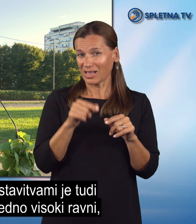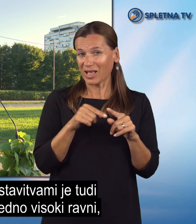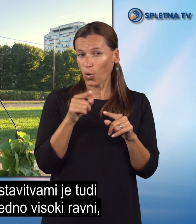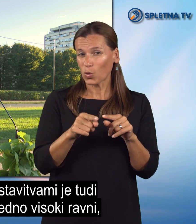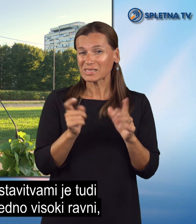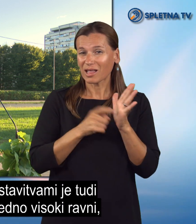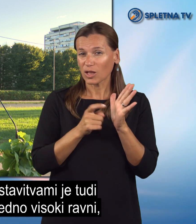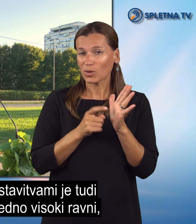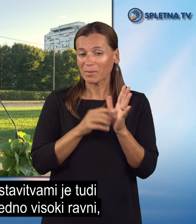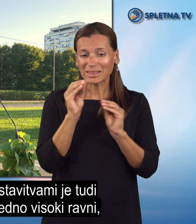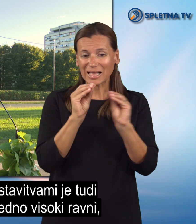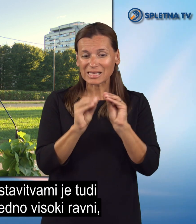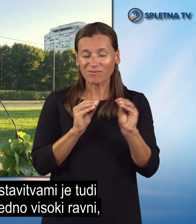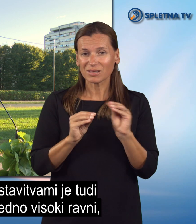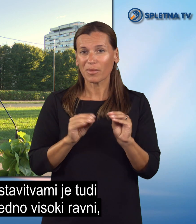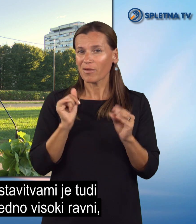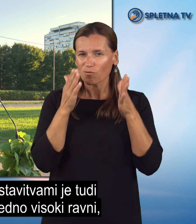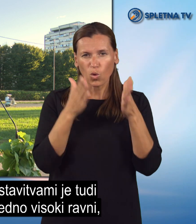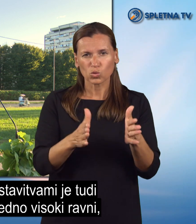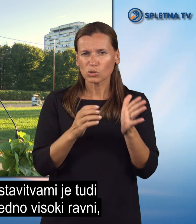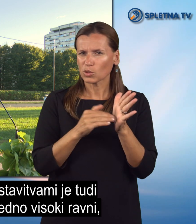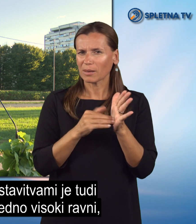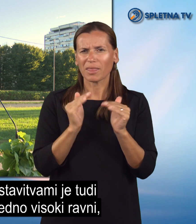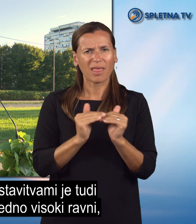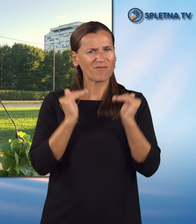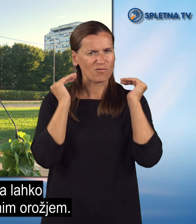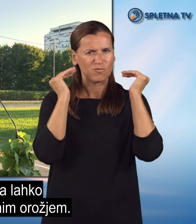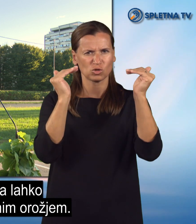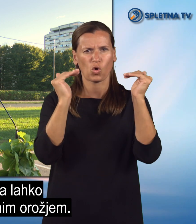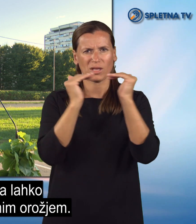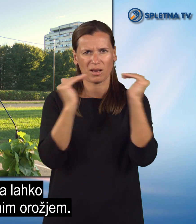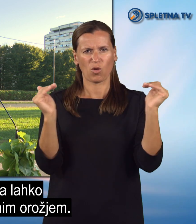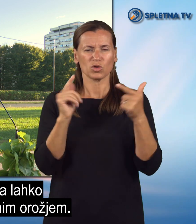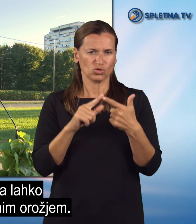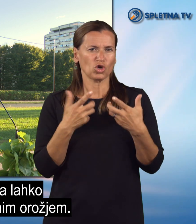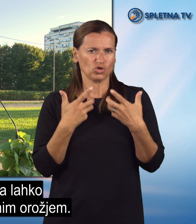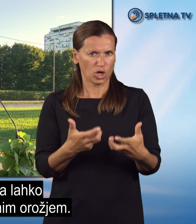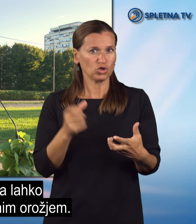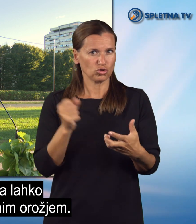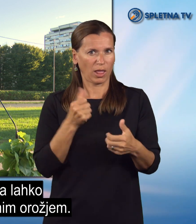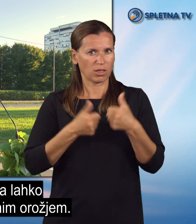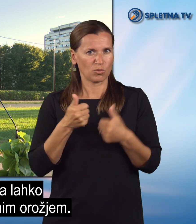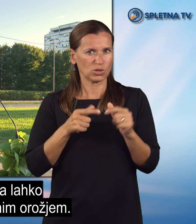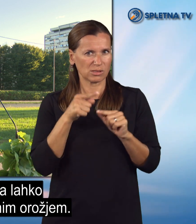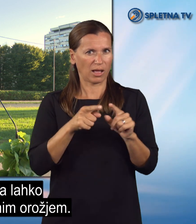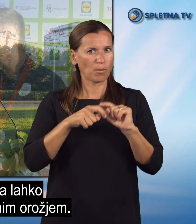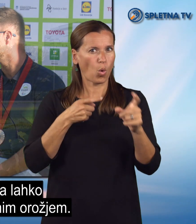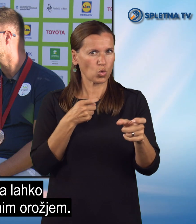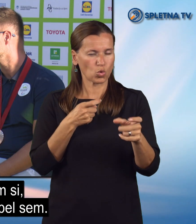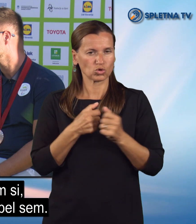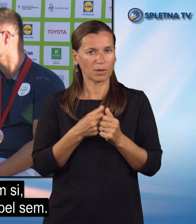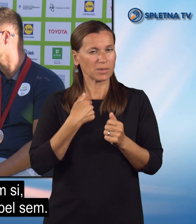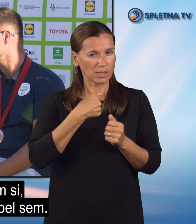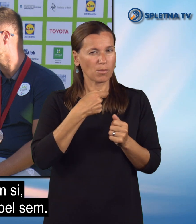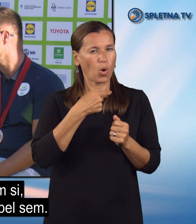zahtevnim nastavitvam je tudi fokus potreben na izredno visoke ravni, če hoče, da lahko tekmuje s takšnim orožjem. Upal